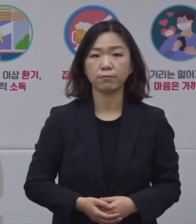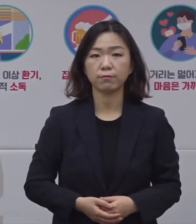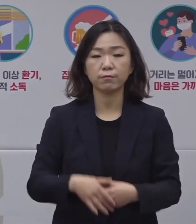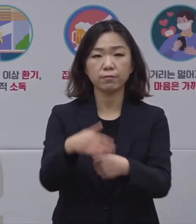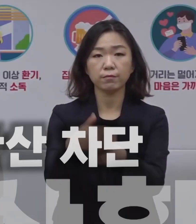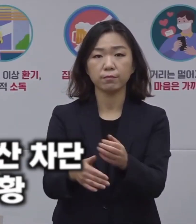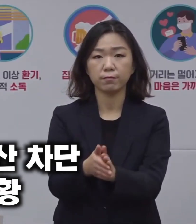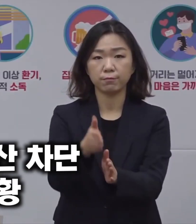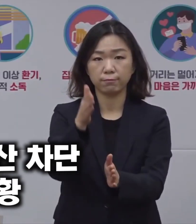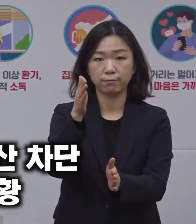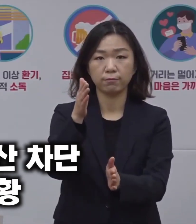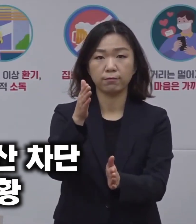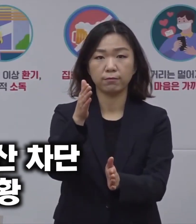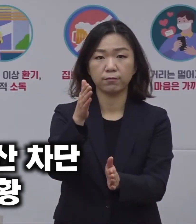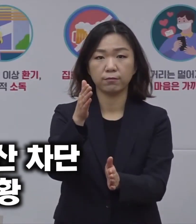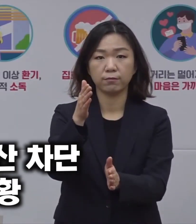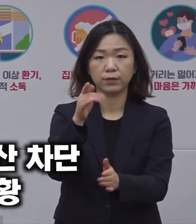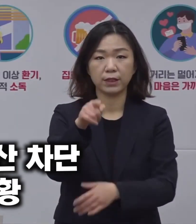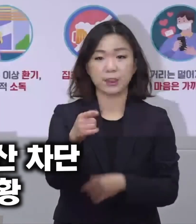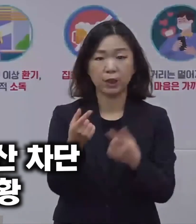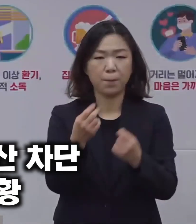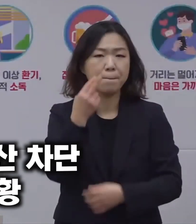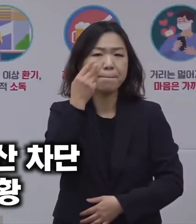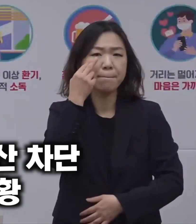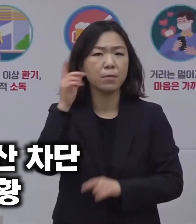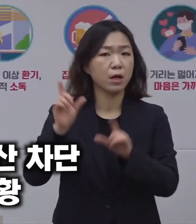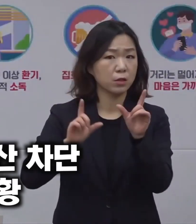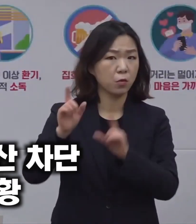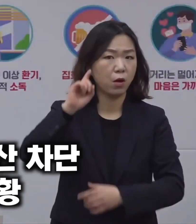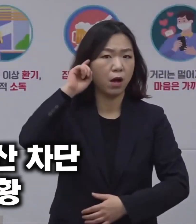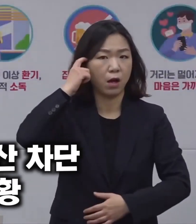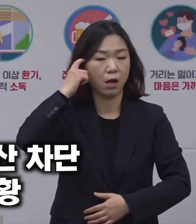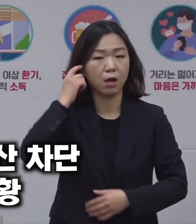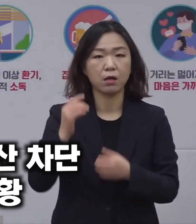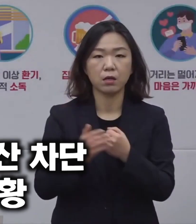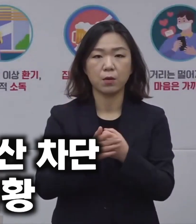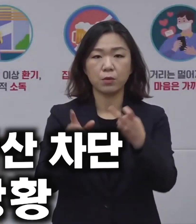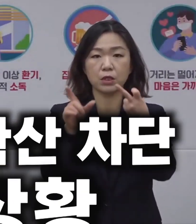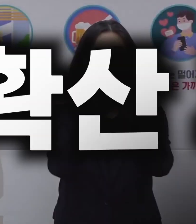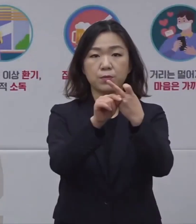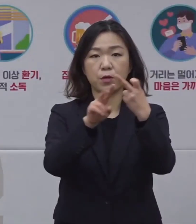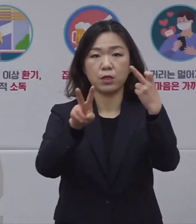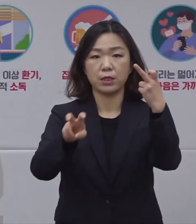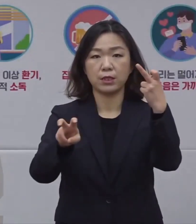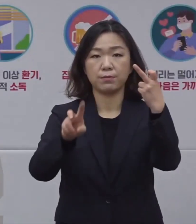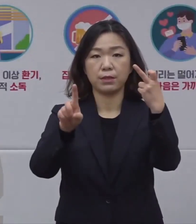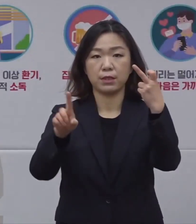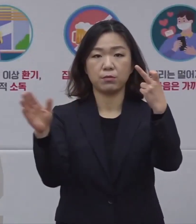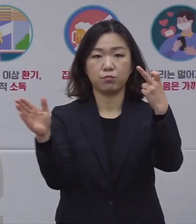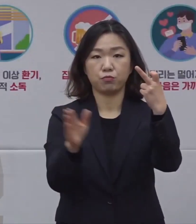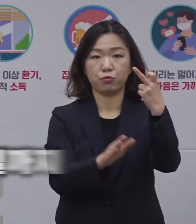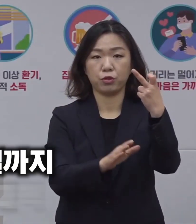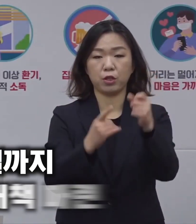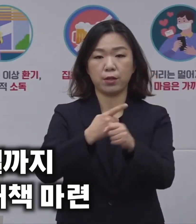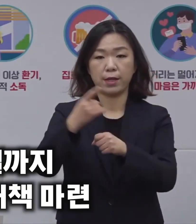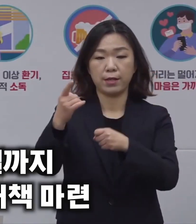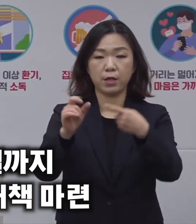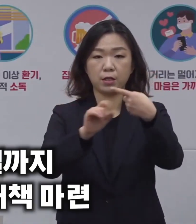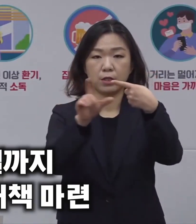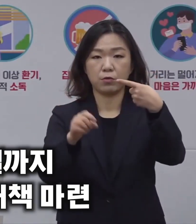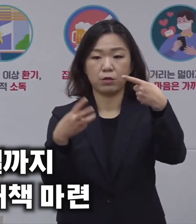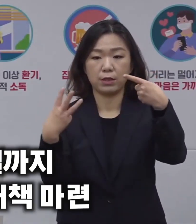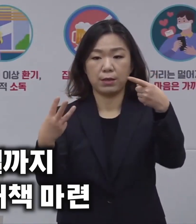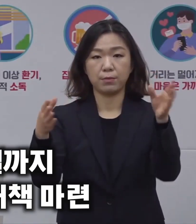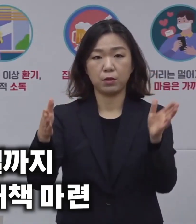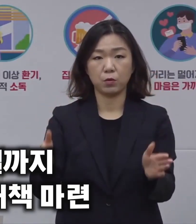대구시는 이러한 비상 상황을 고려하여 12월 21일부터 내년 1월 3일까지